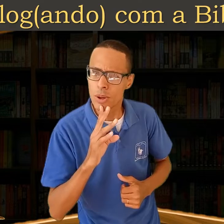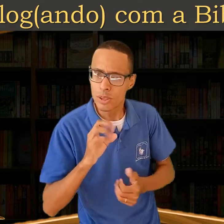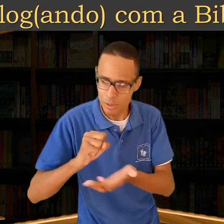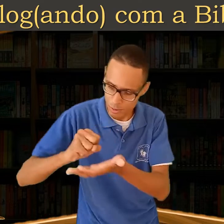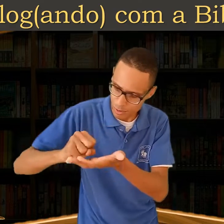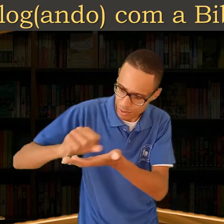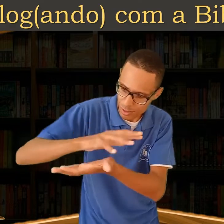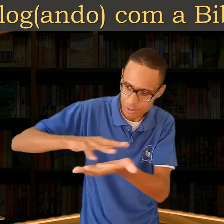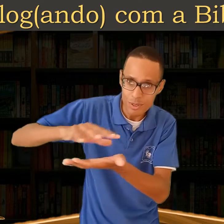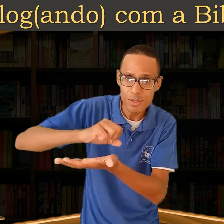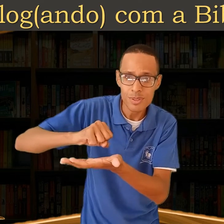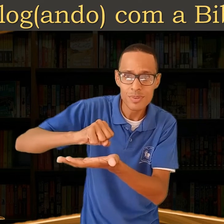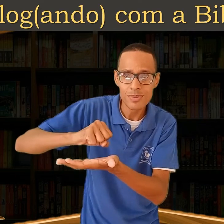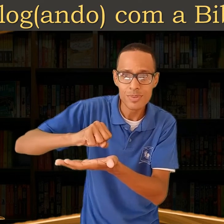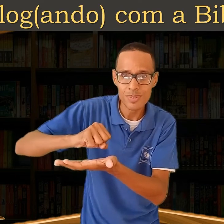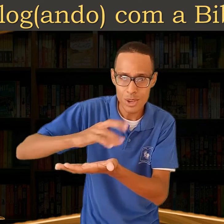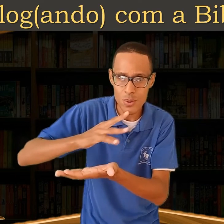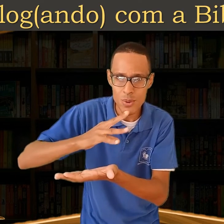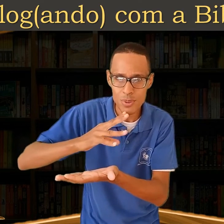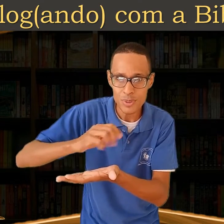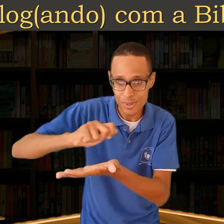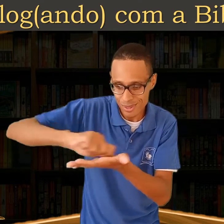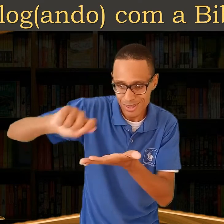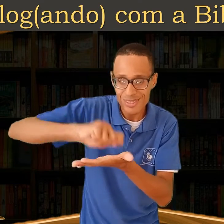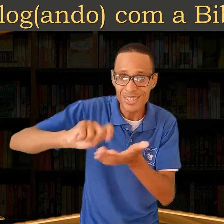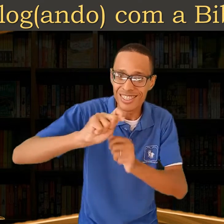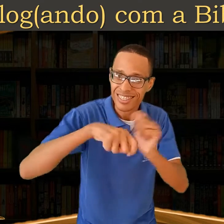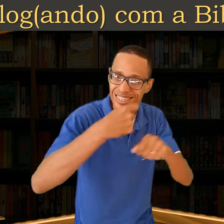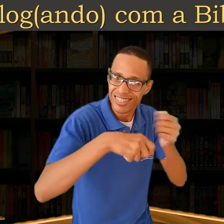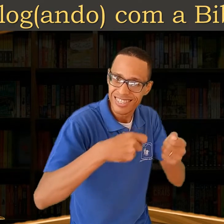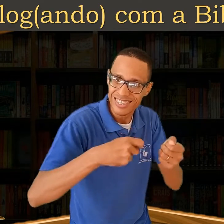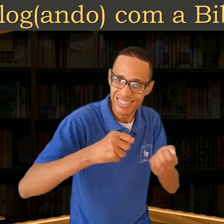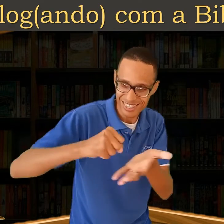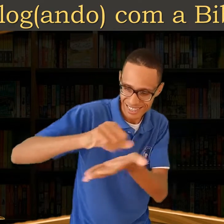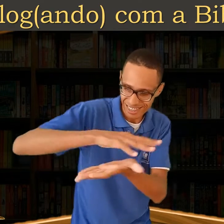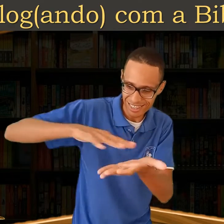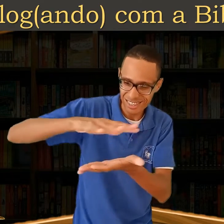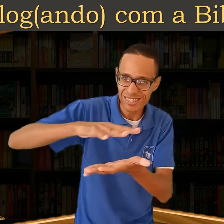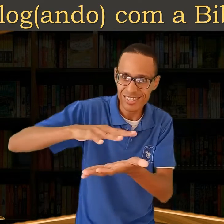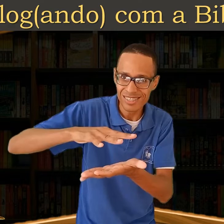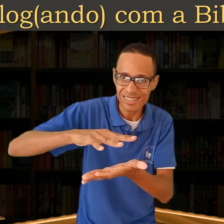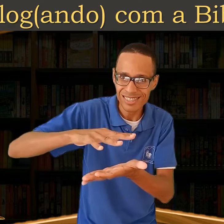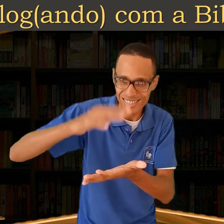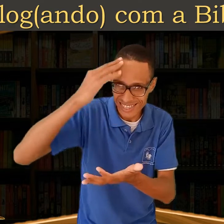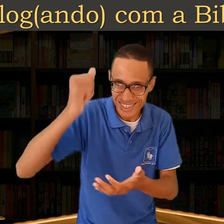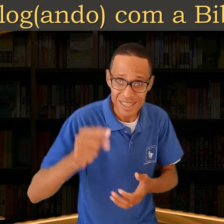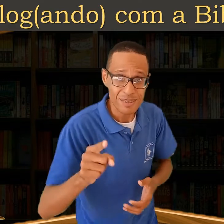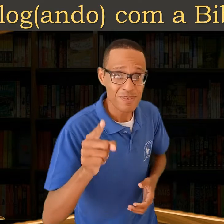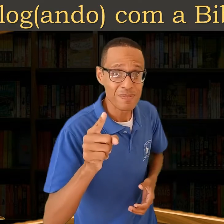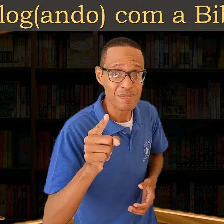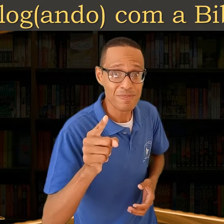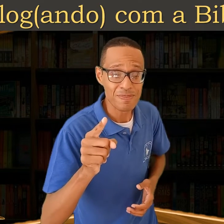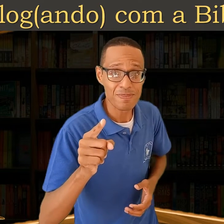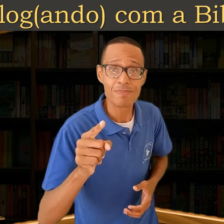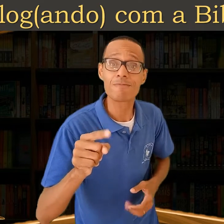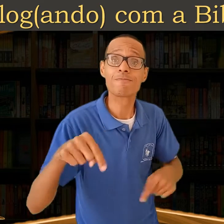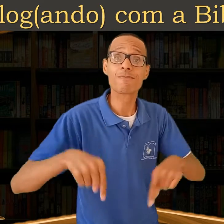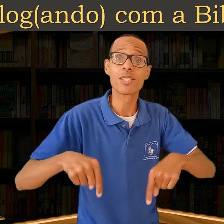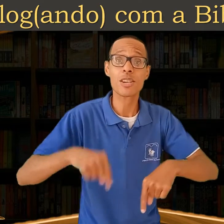ou a escrita de sinais? Sabia que, mesmo recente no Brasil, já temos